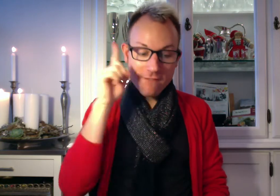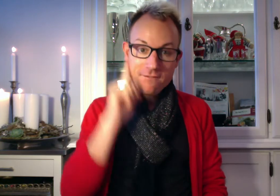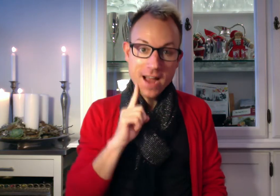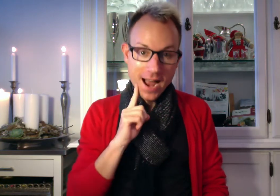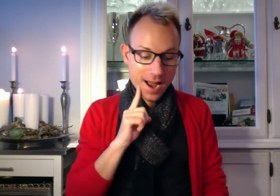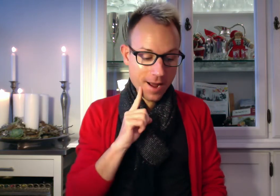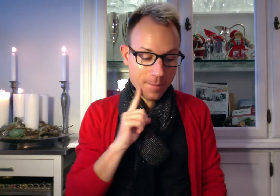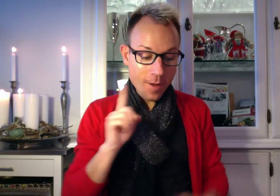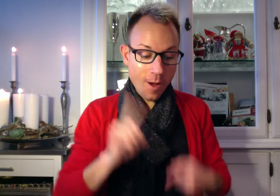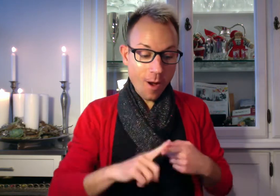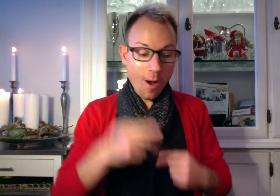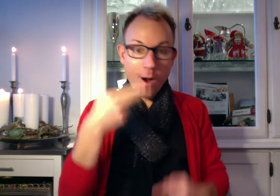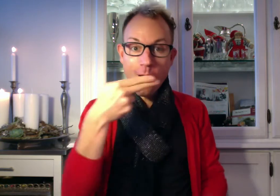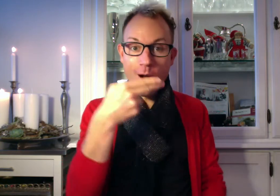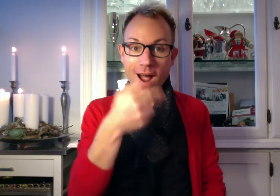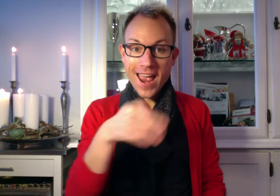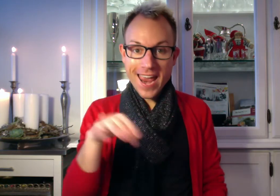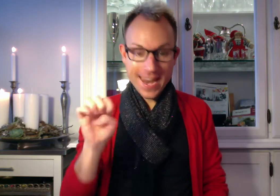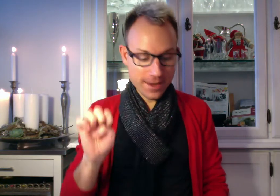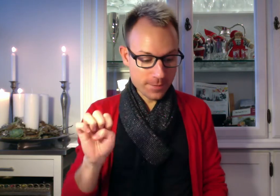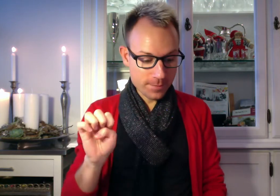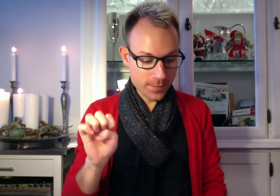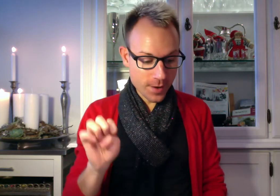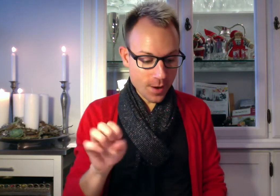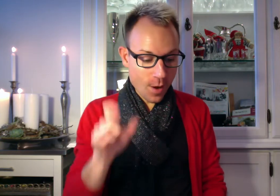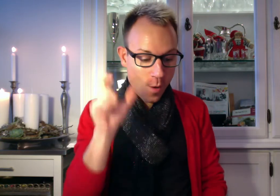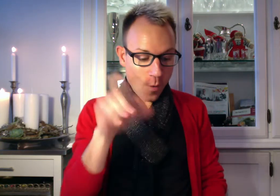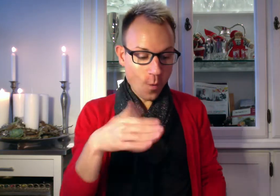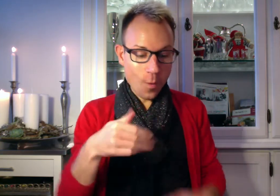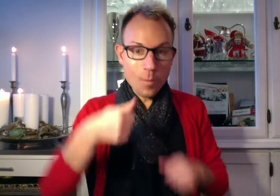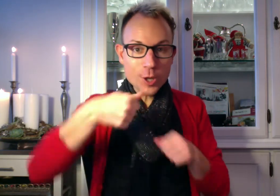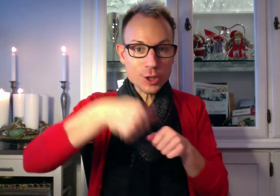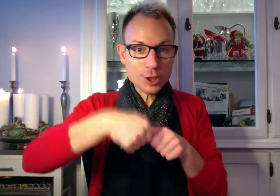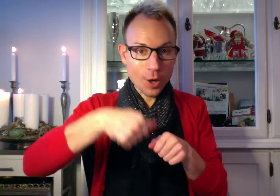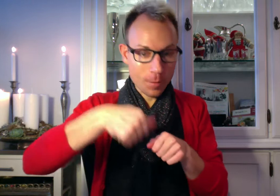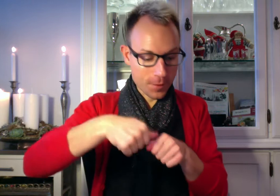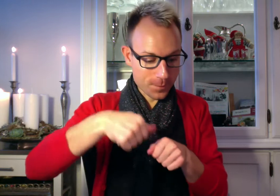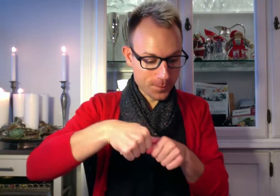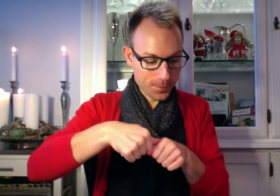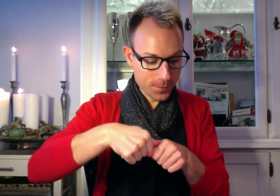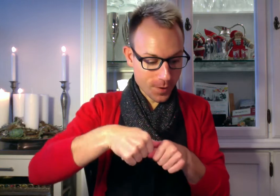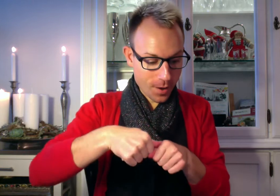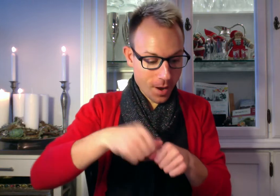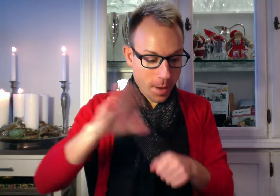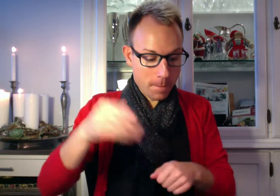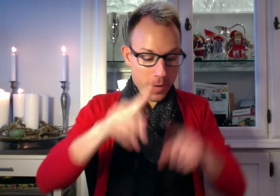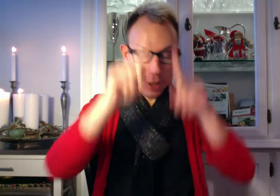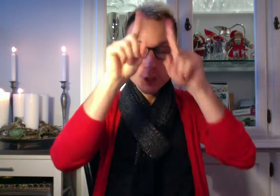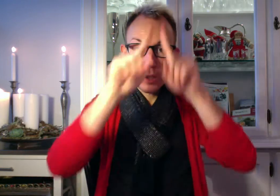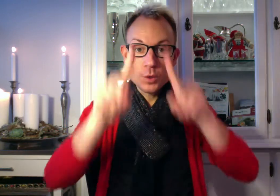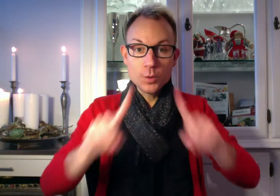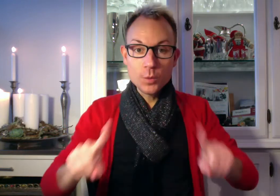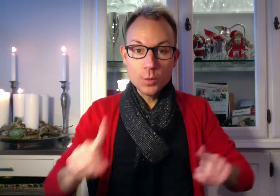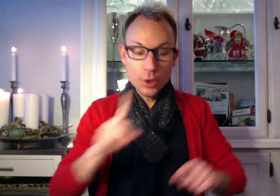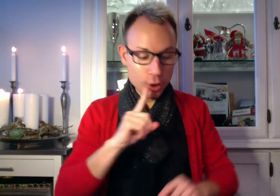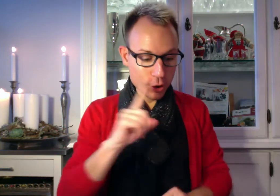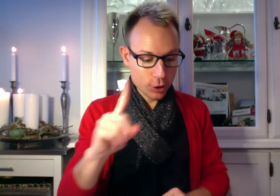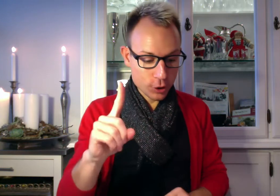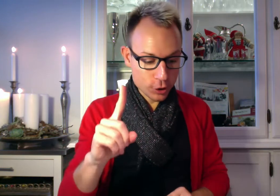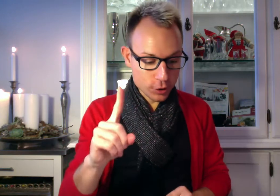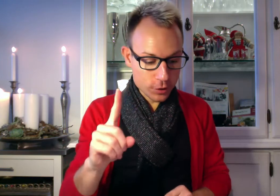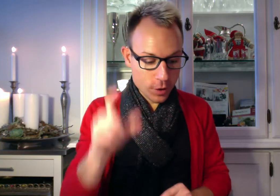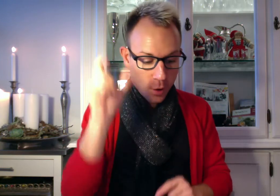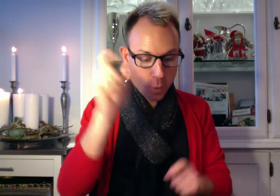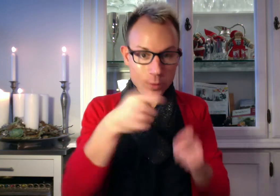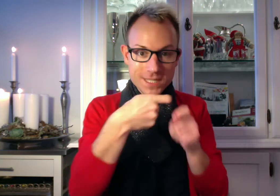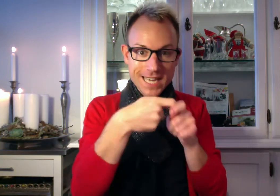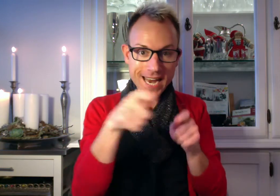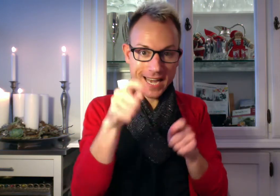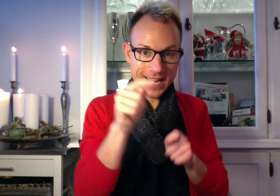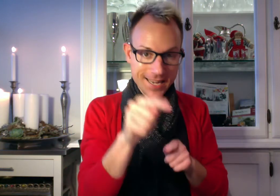far og Hanne. Hun må soppe. Med julelys hun tænder den.